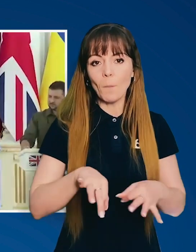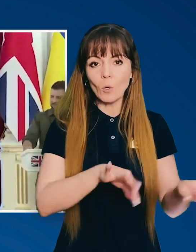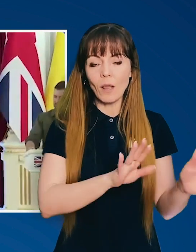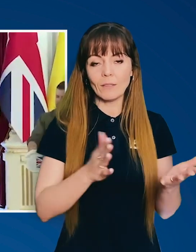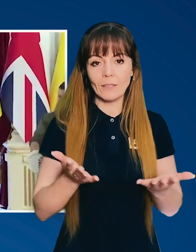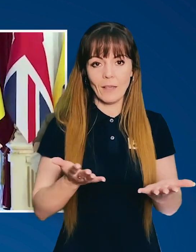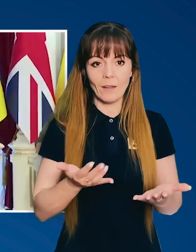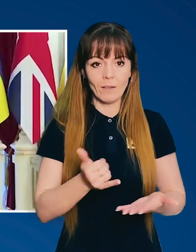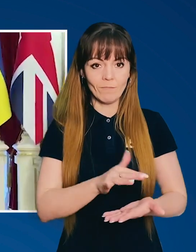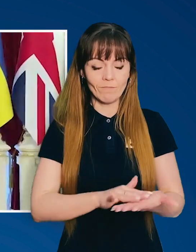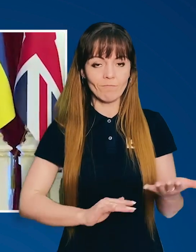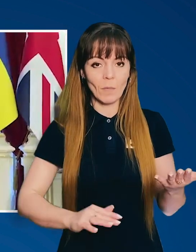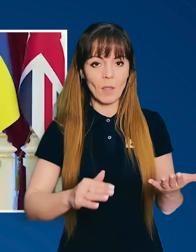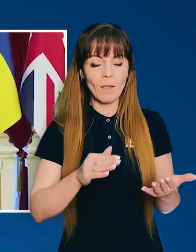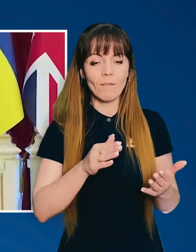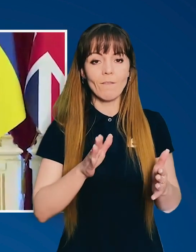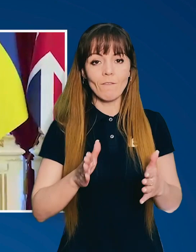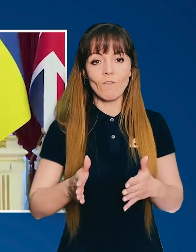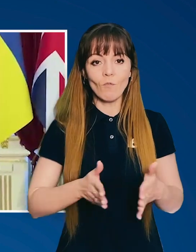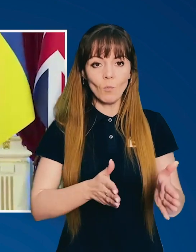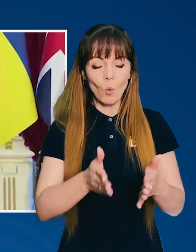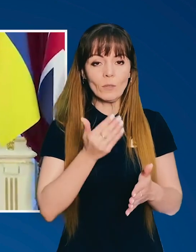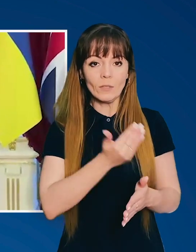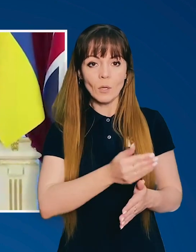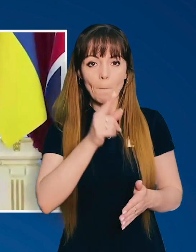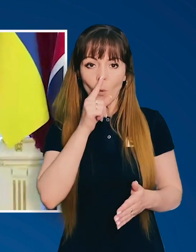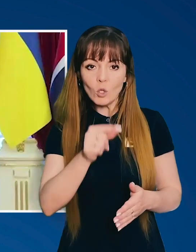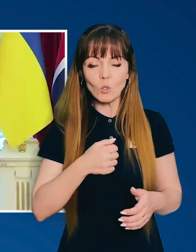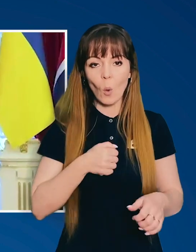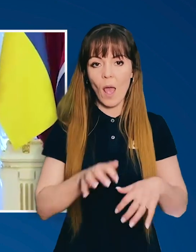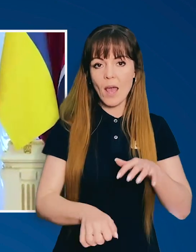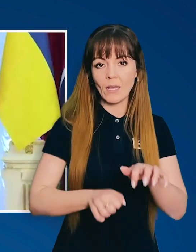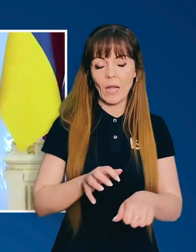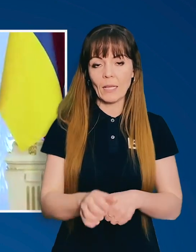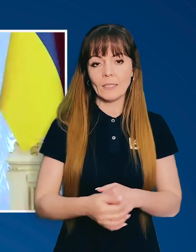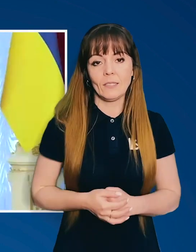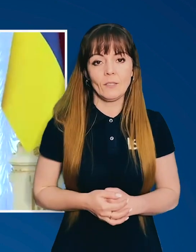депортації, які відбуваються в ході путінської агресії.